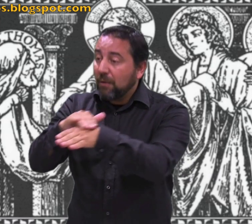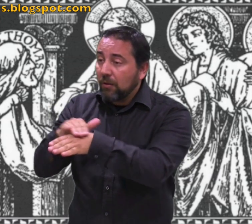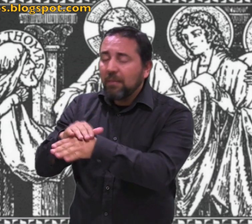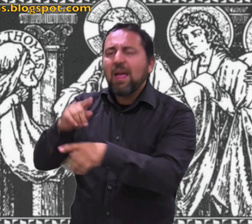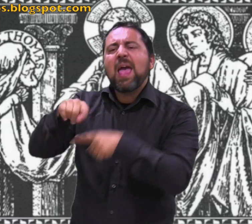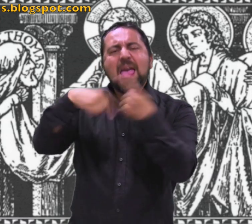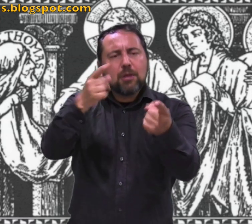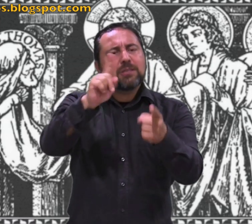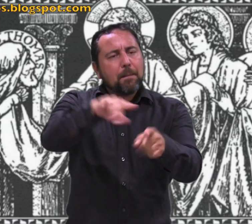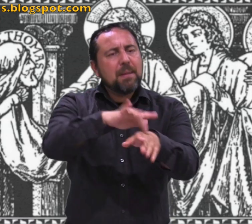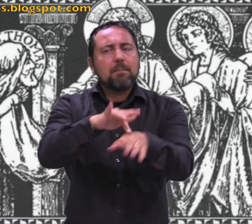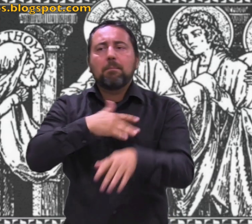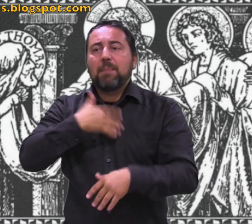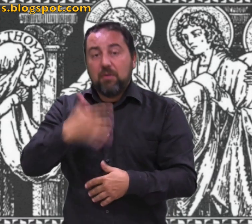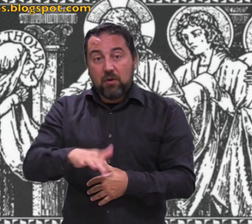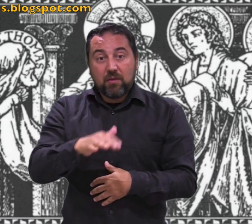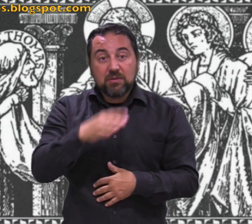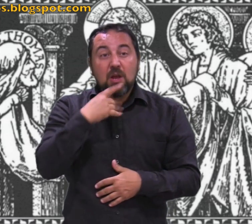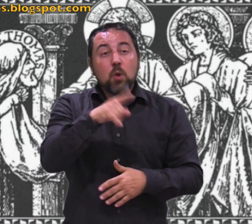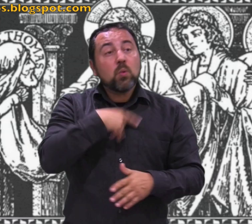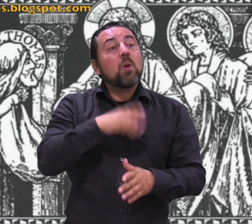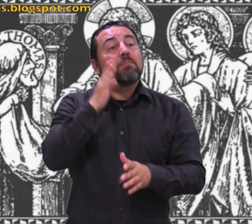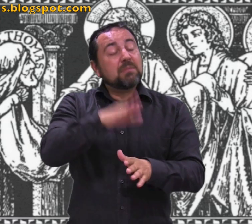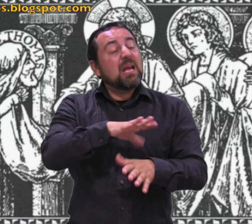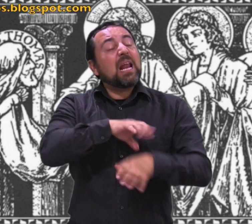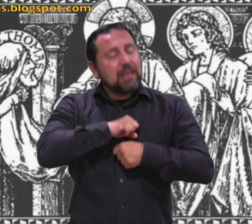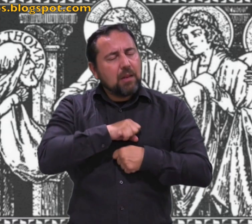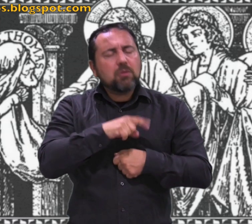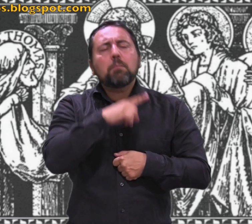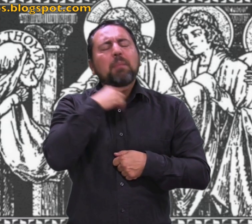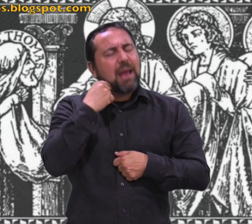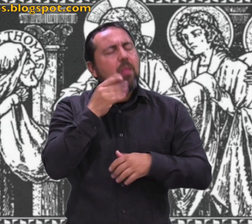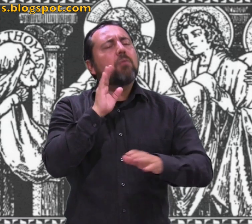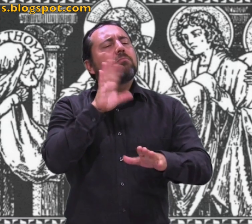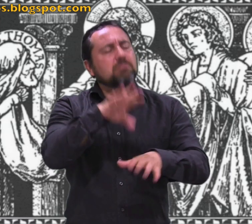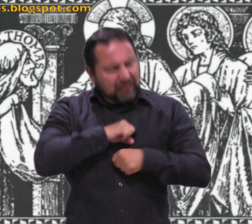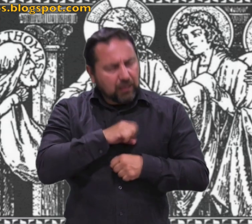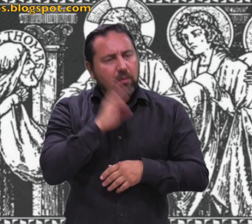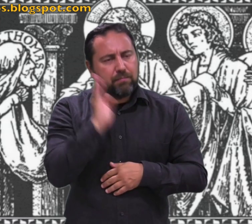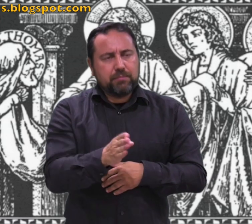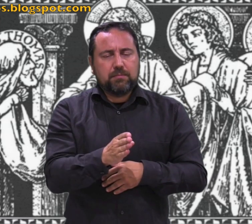serán perdonados. A quienes se los retengáis, les quedan retenidos.